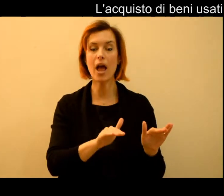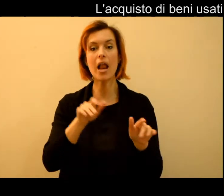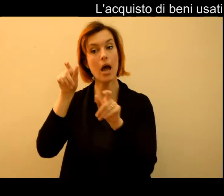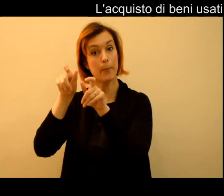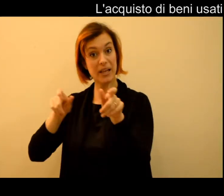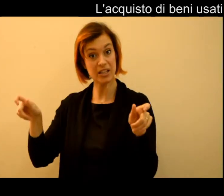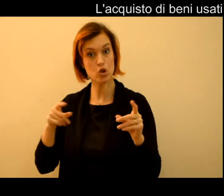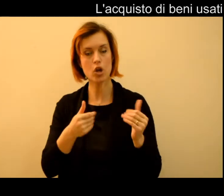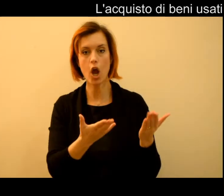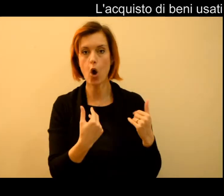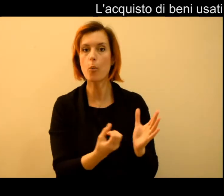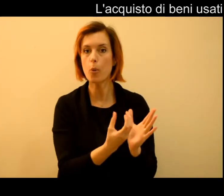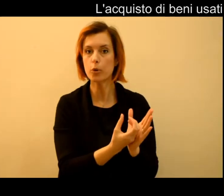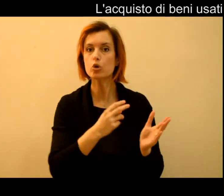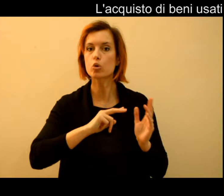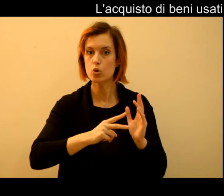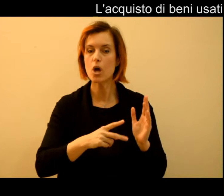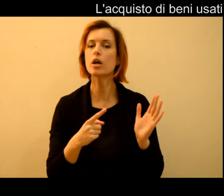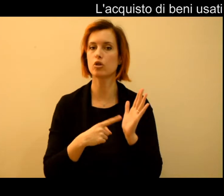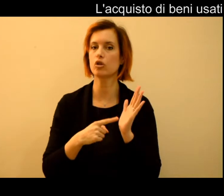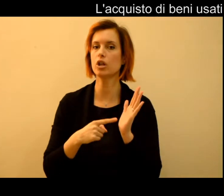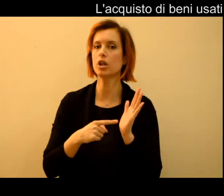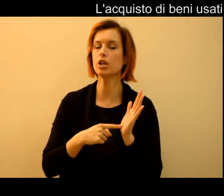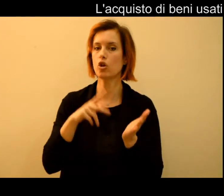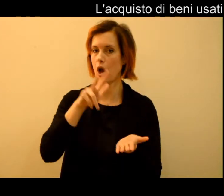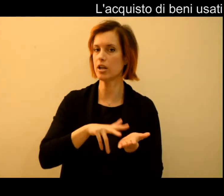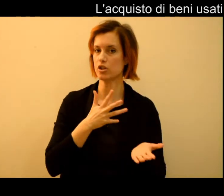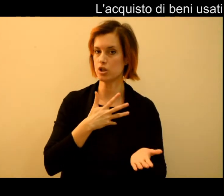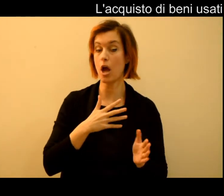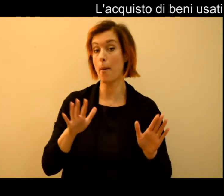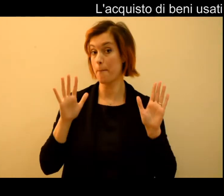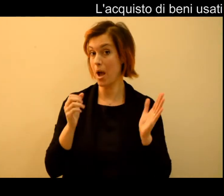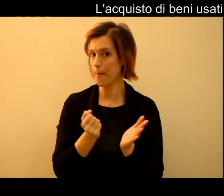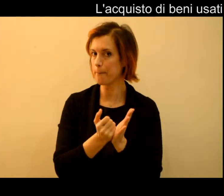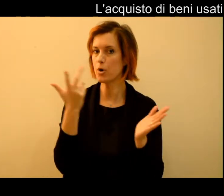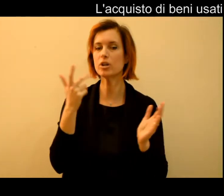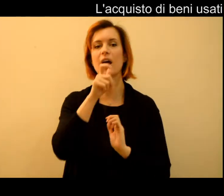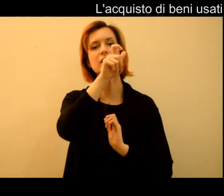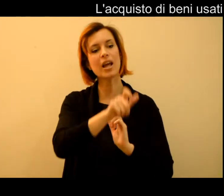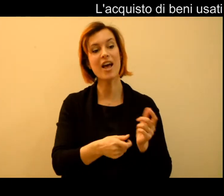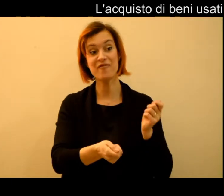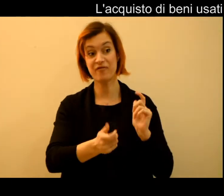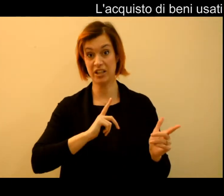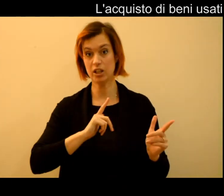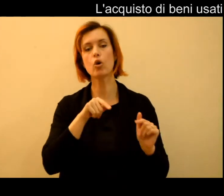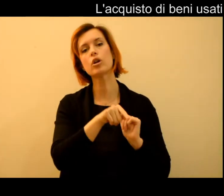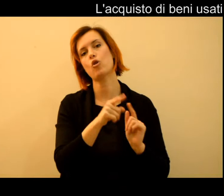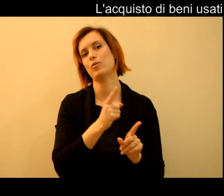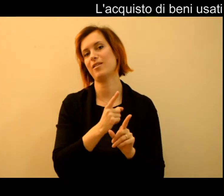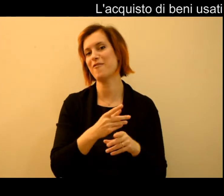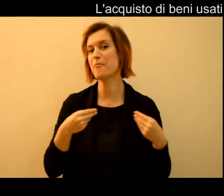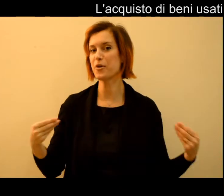chi compra un prodotto usato. È importante però osservare che il venditore deve essere un venditore professionale.